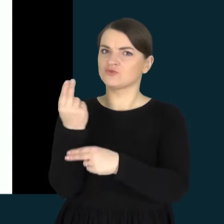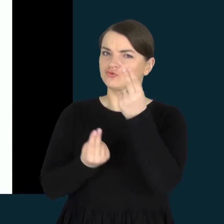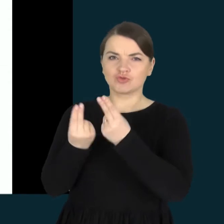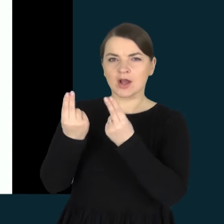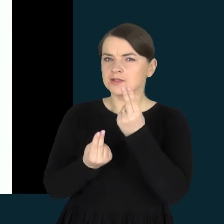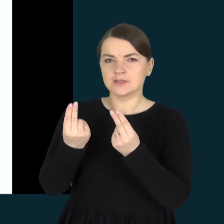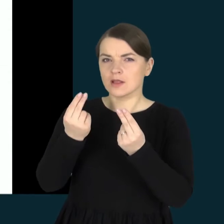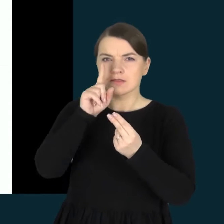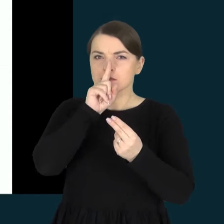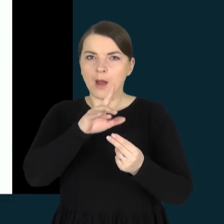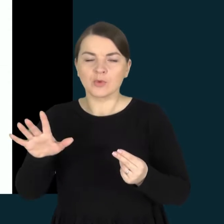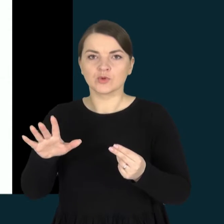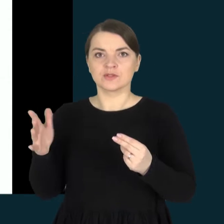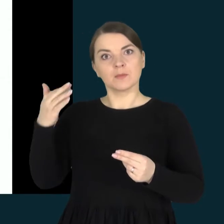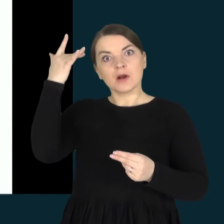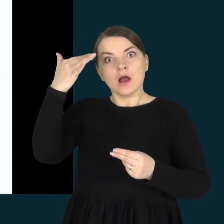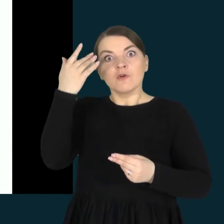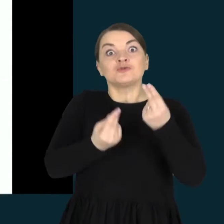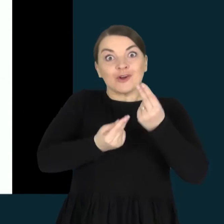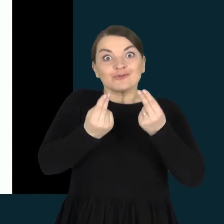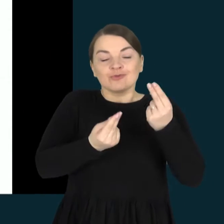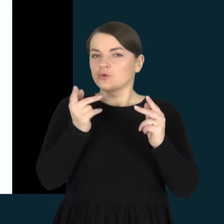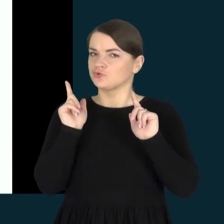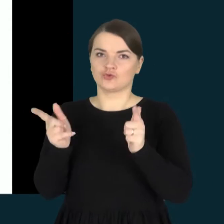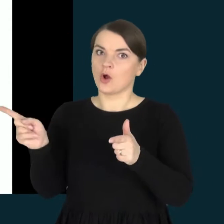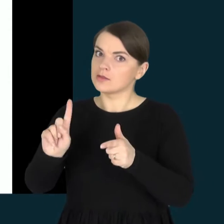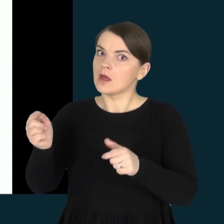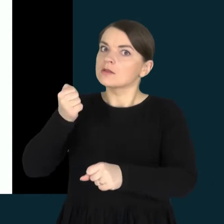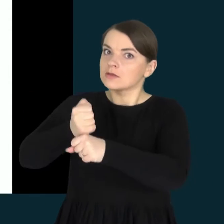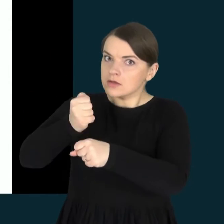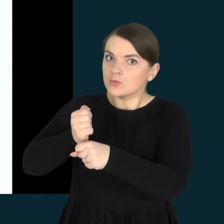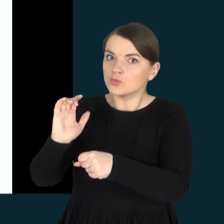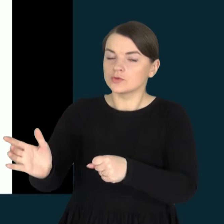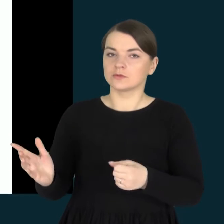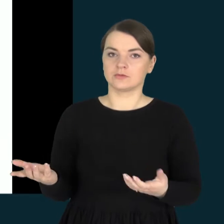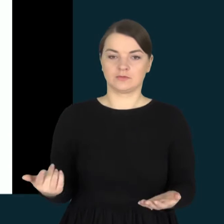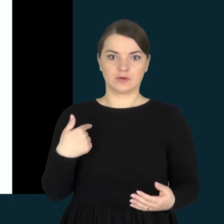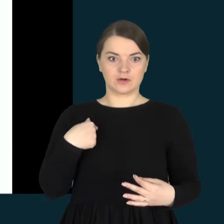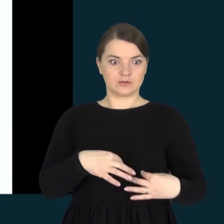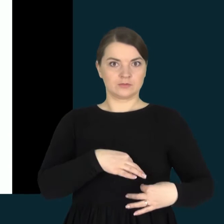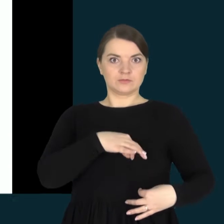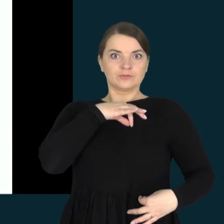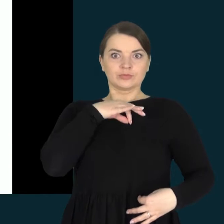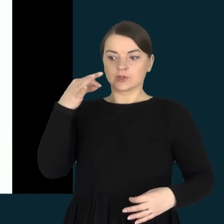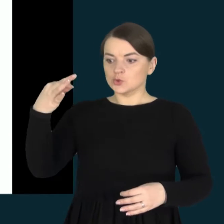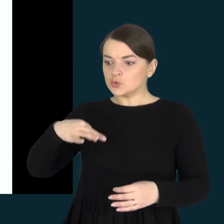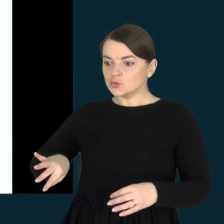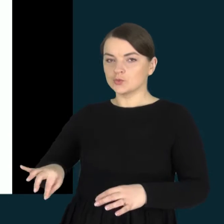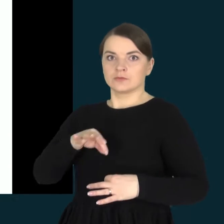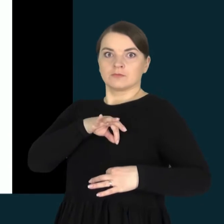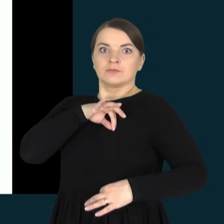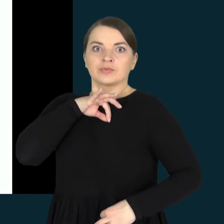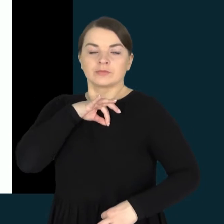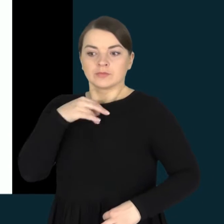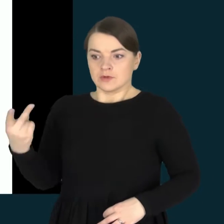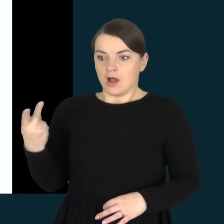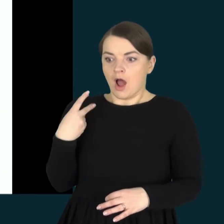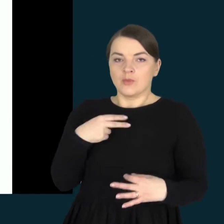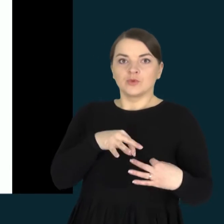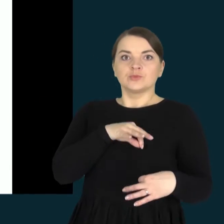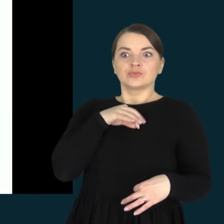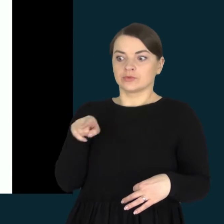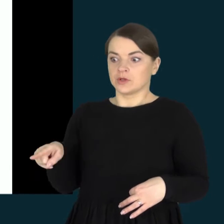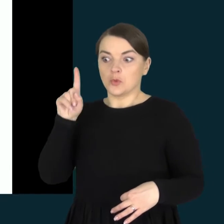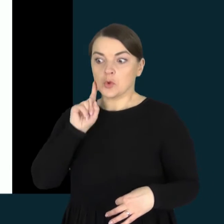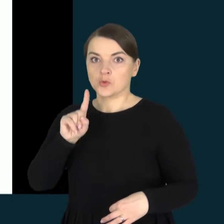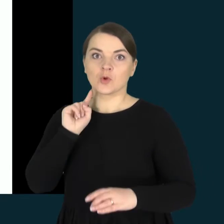Jūsų vaikas tuoj nusistetys, kad jis žais, o nedirbs, mes čia dirbam. Išsigandau aš, išsigandau manus sunus, jis norėja